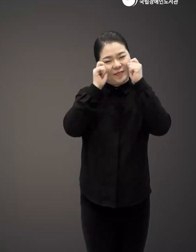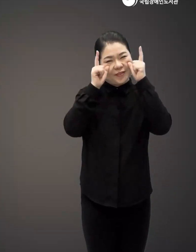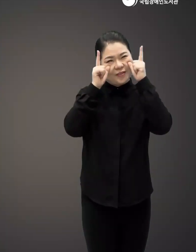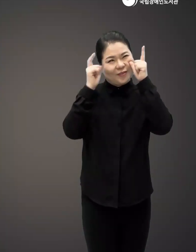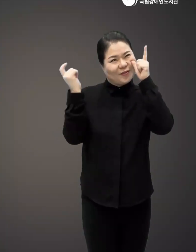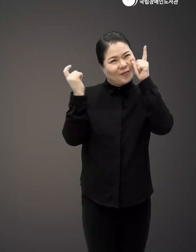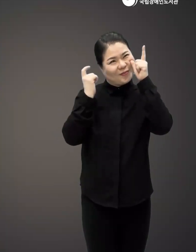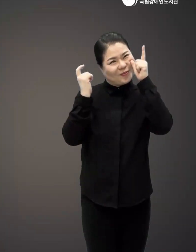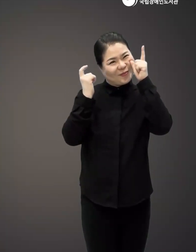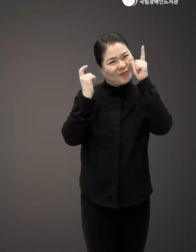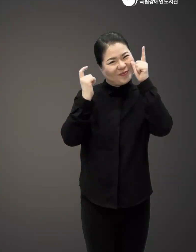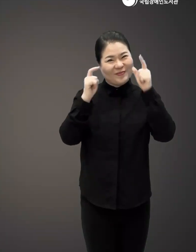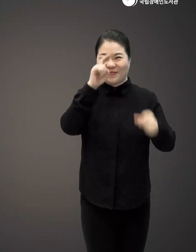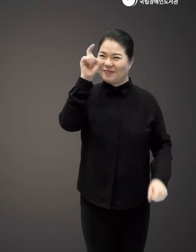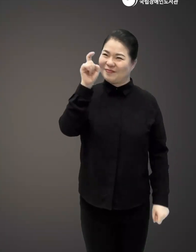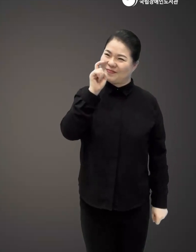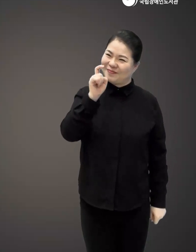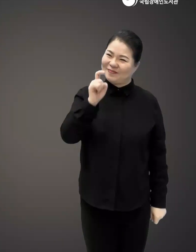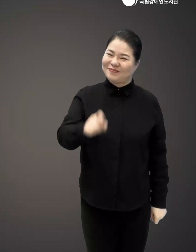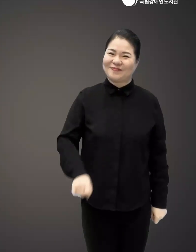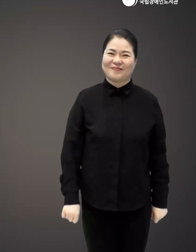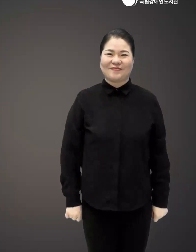다시 눈 뜨는 소리일까요